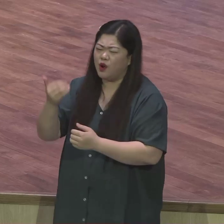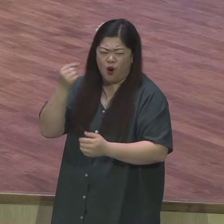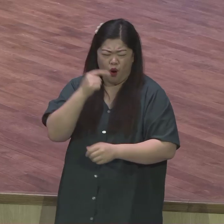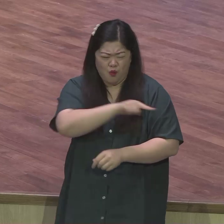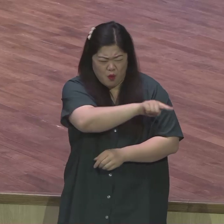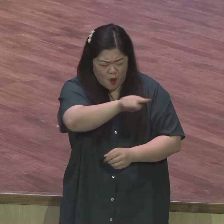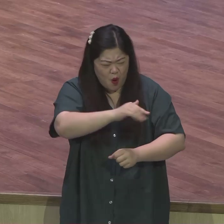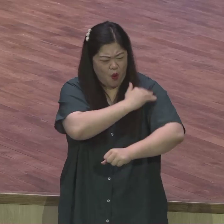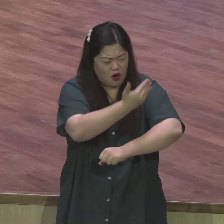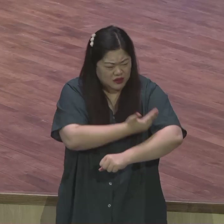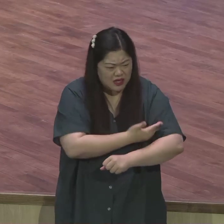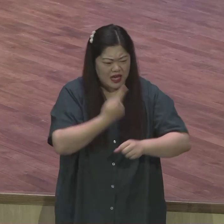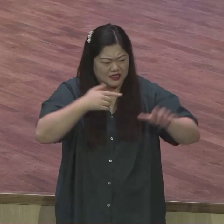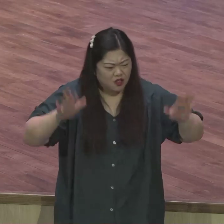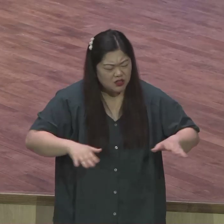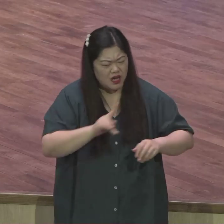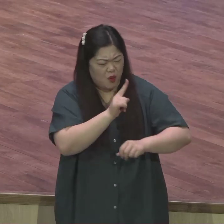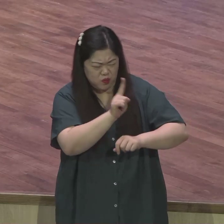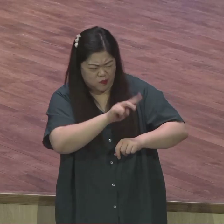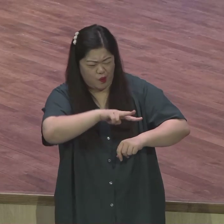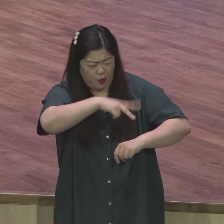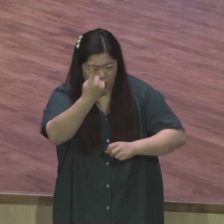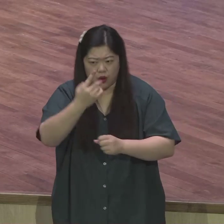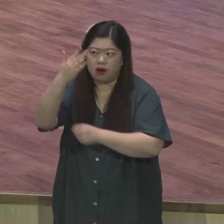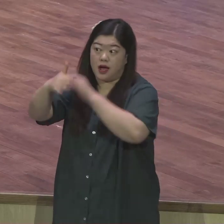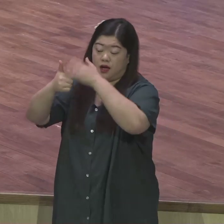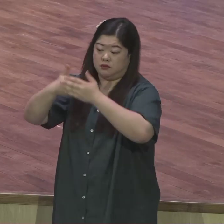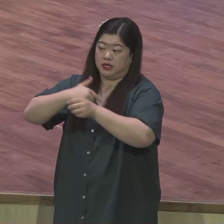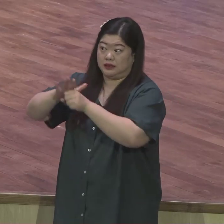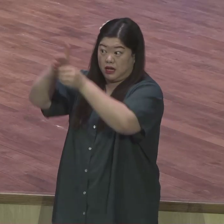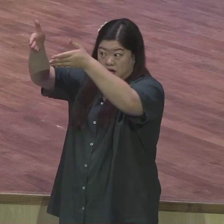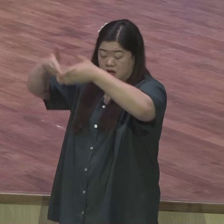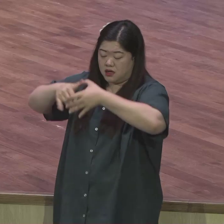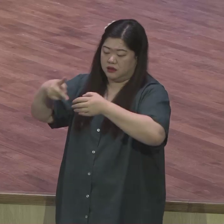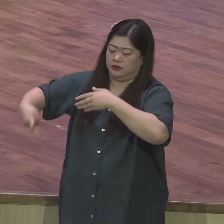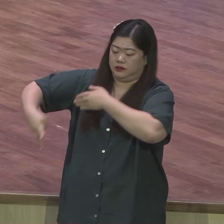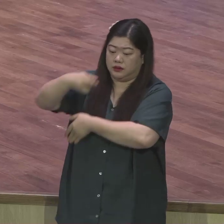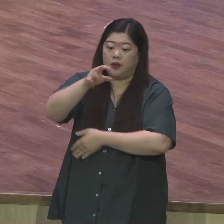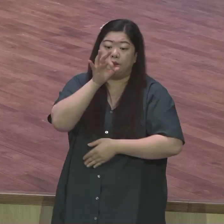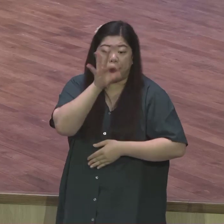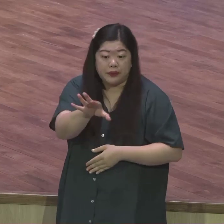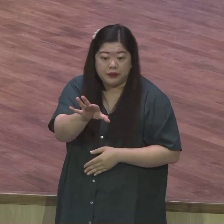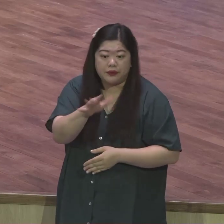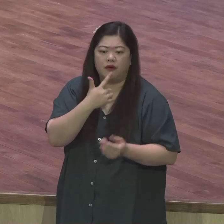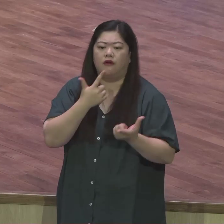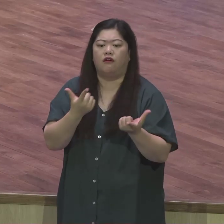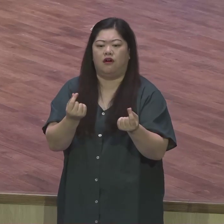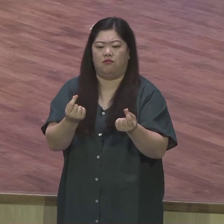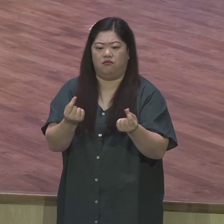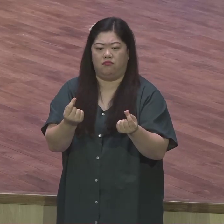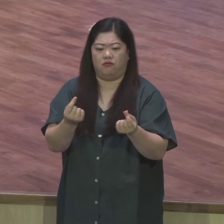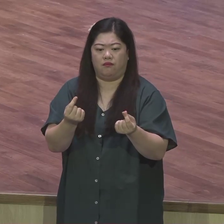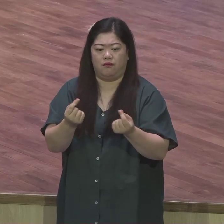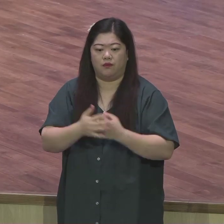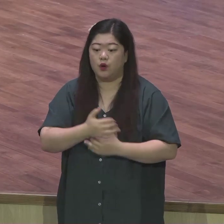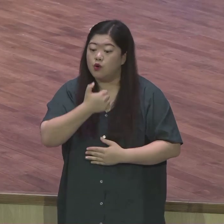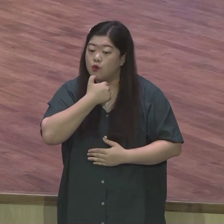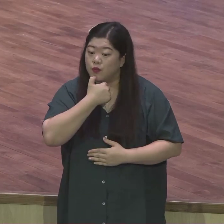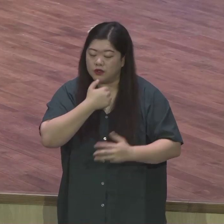끊어주세요 한 번 끊어진 게 아니에요 사도 바울이 그만큼 간절히 열망이 있었다 로마서 8장에 나타난 하나님의